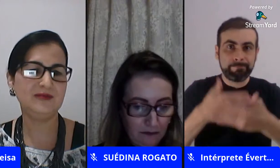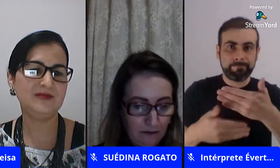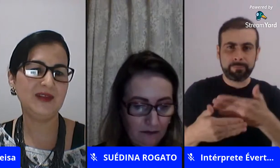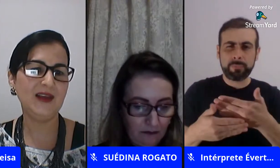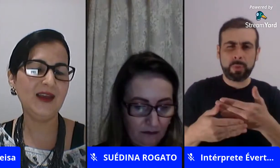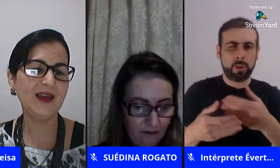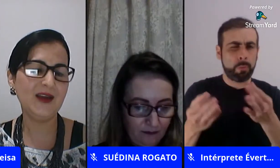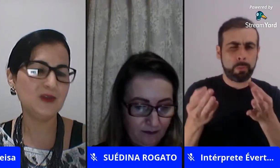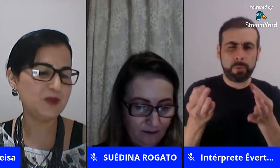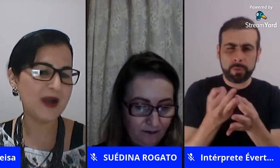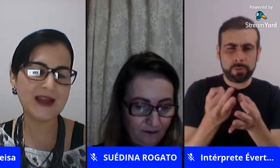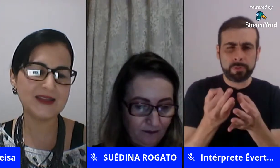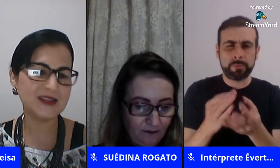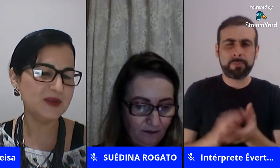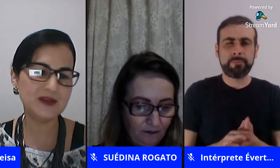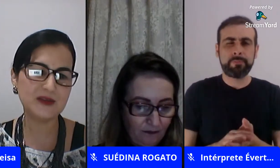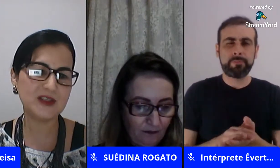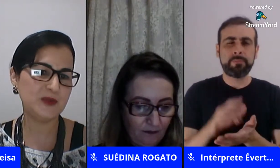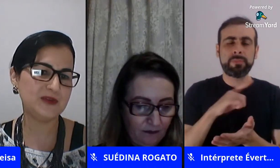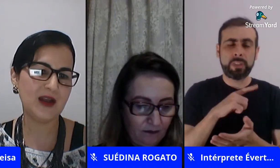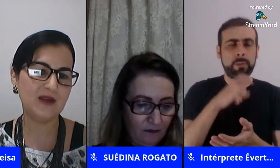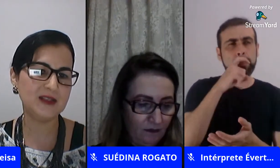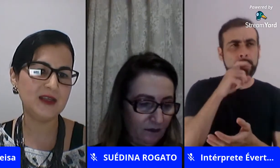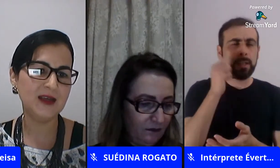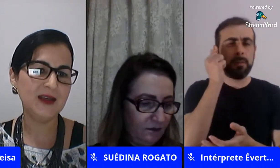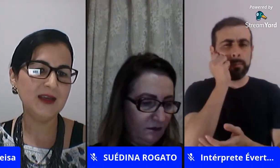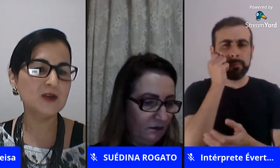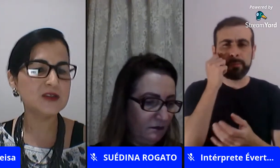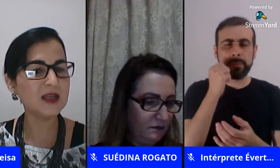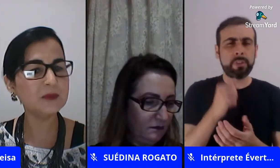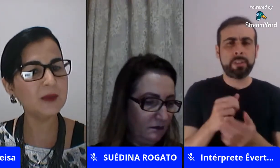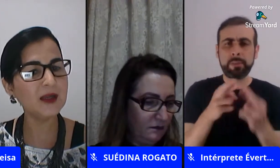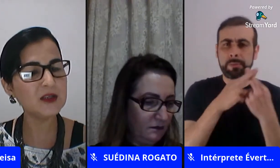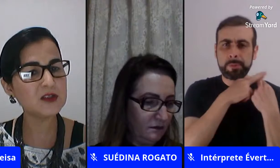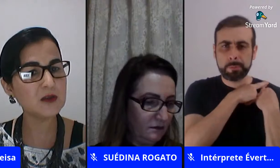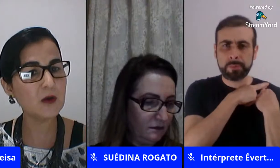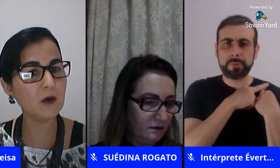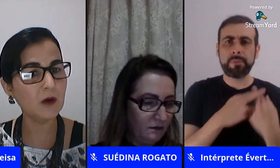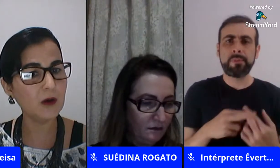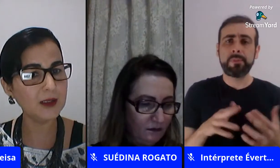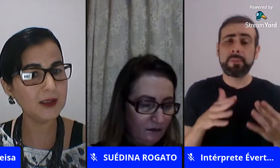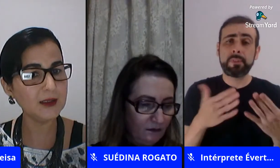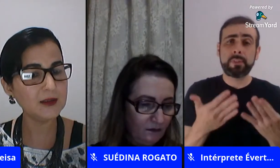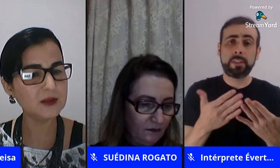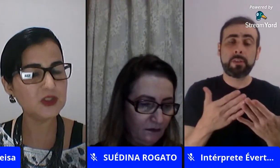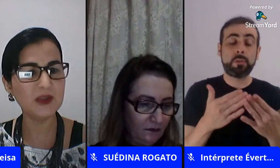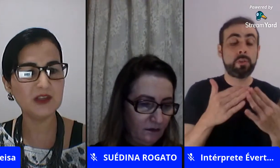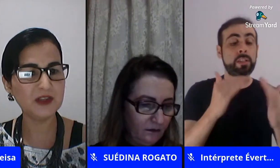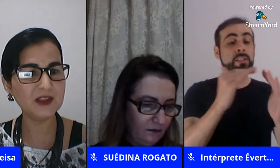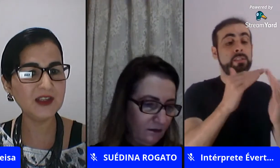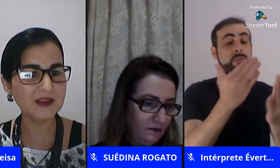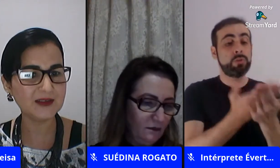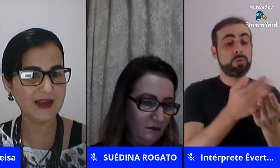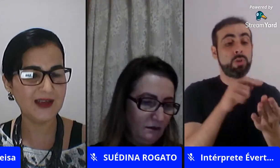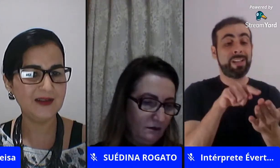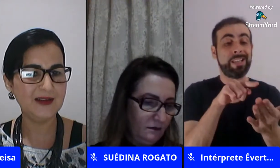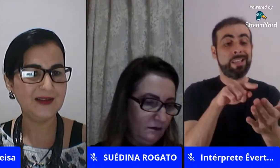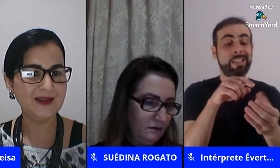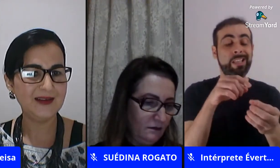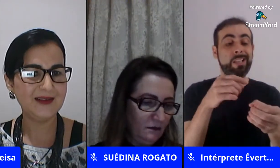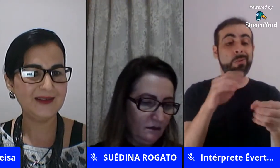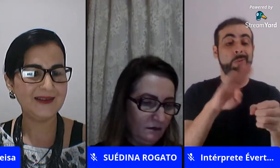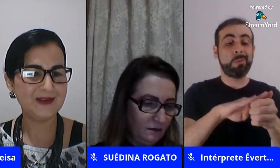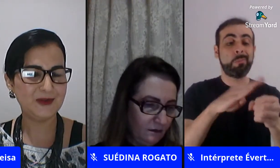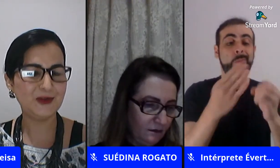gosto os pais as mães os responsáveis e eu sempre trabalhei em escola de periferia tá